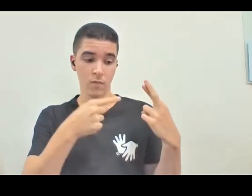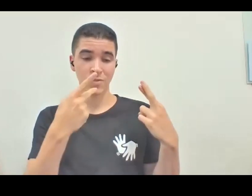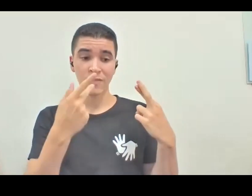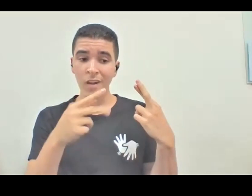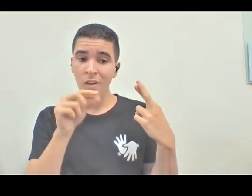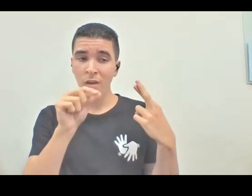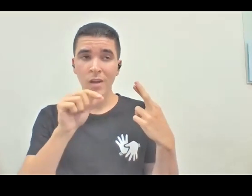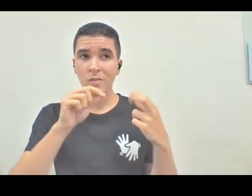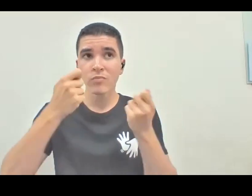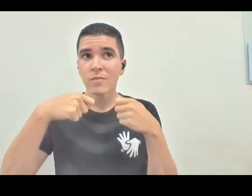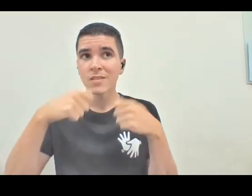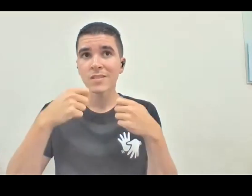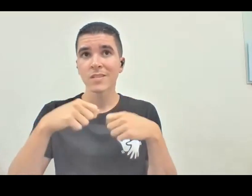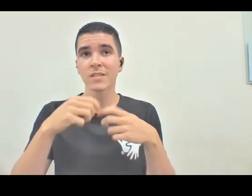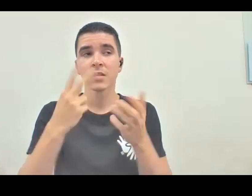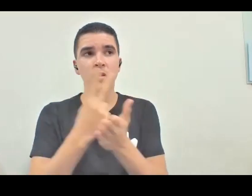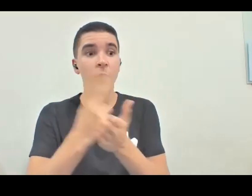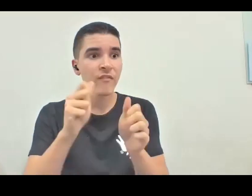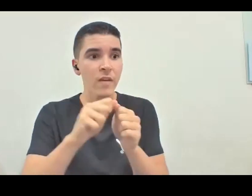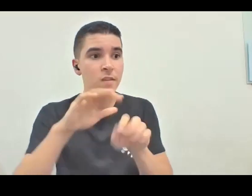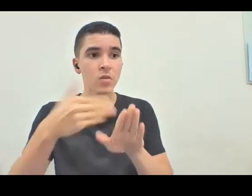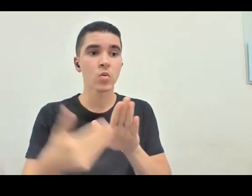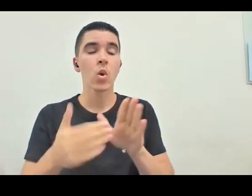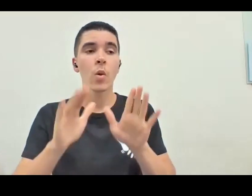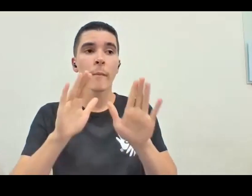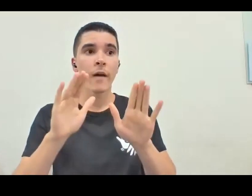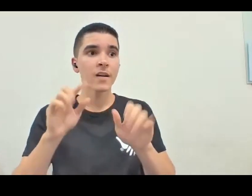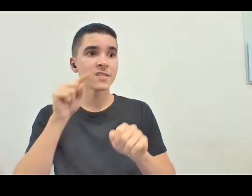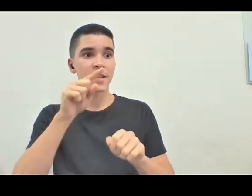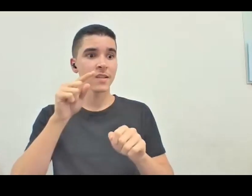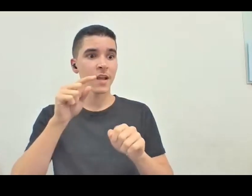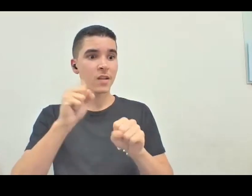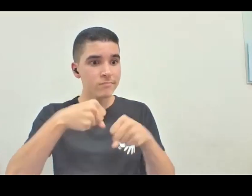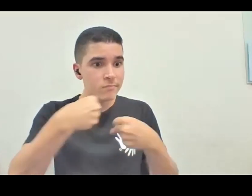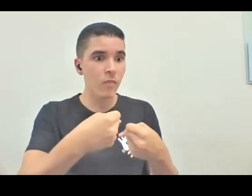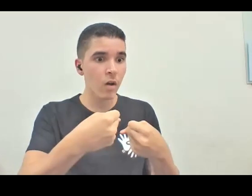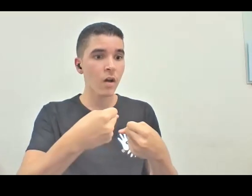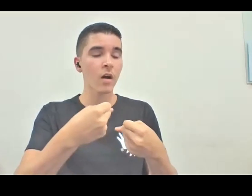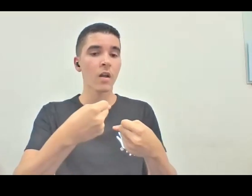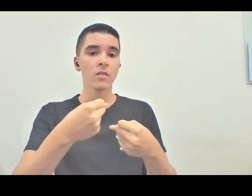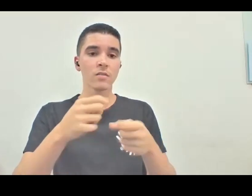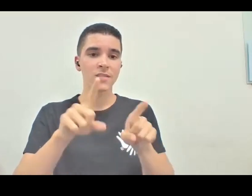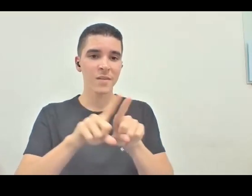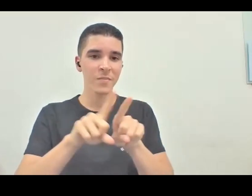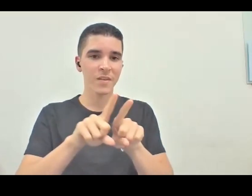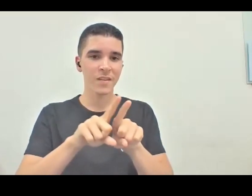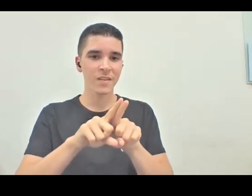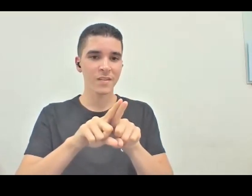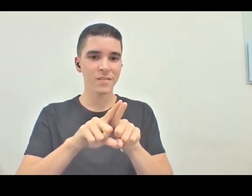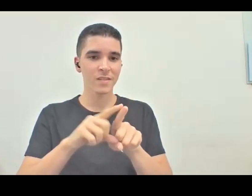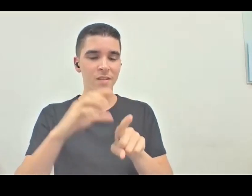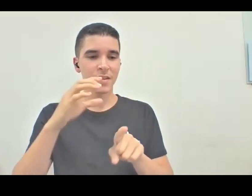necessariamente é ele vai fazer tudo, mas ele está ali contaminando, né, na filosofia, gente não fala influenciando, a gente fala